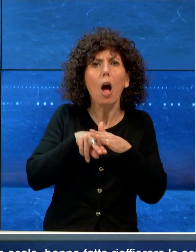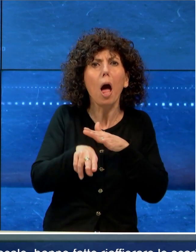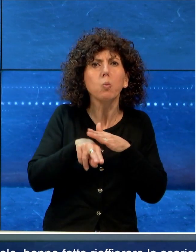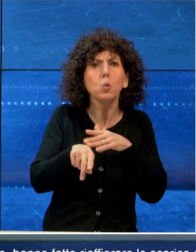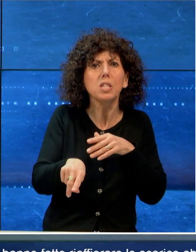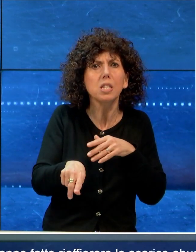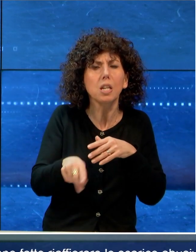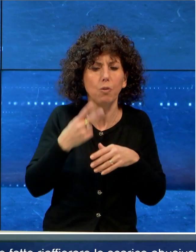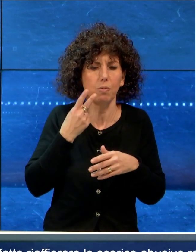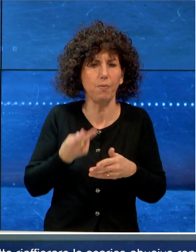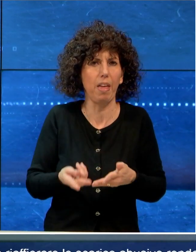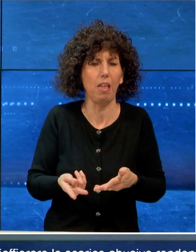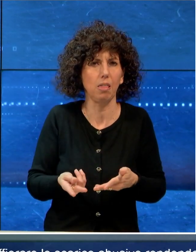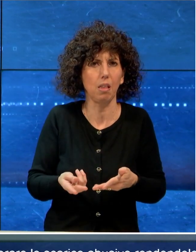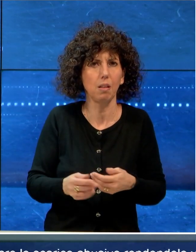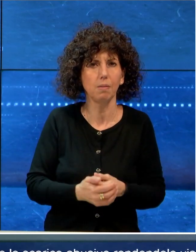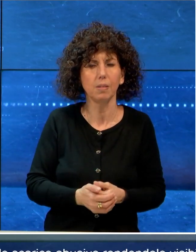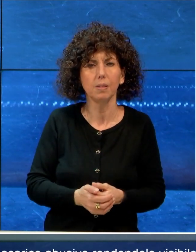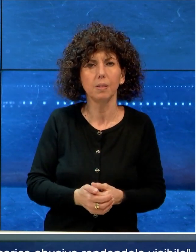rendendolo visibile.